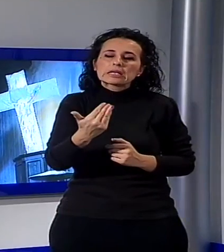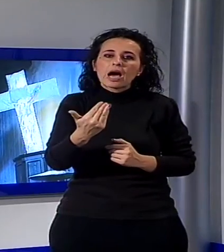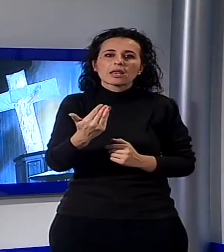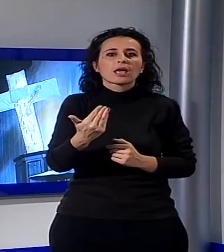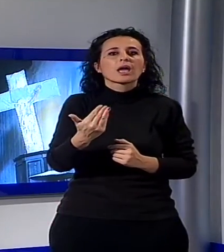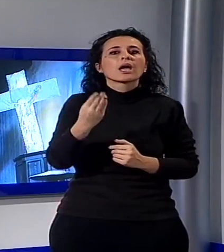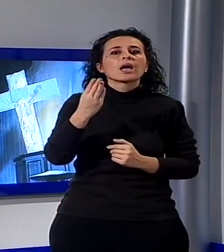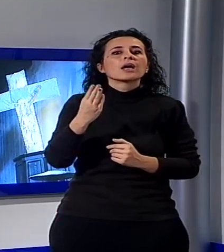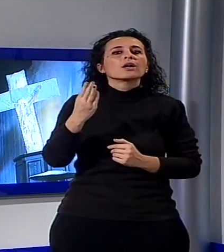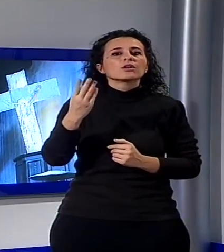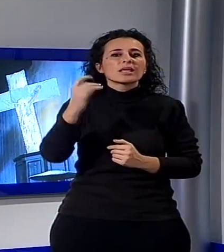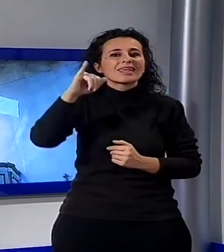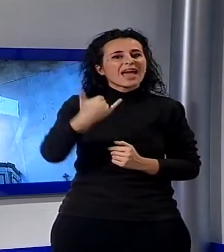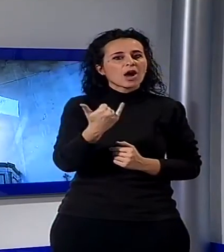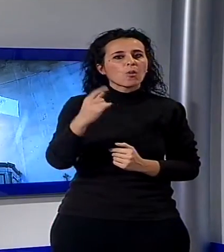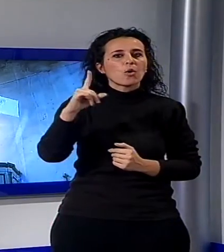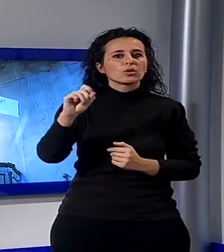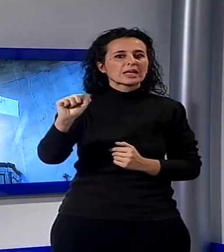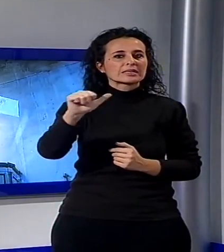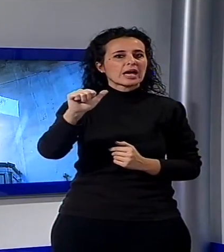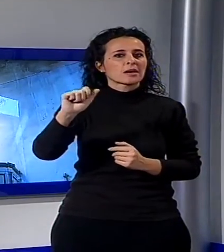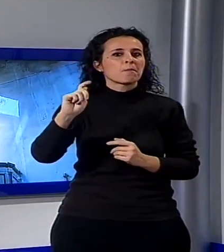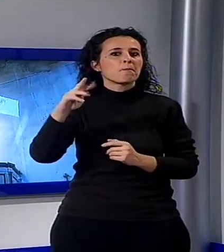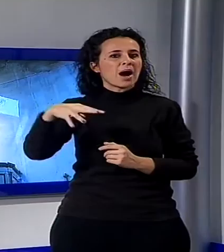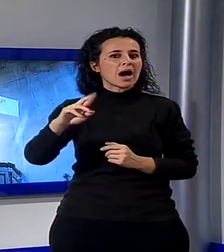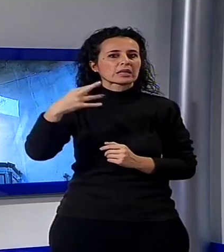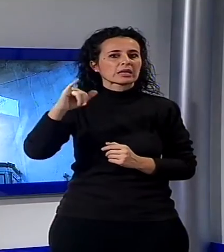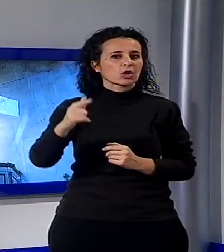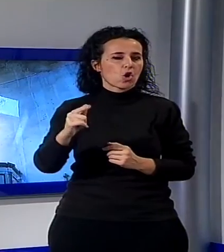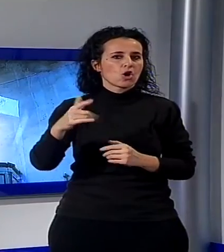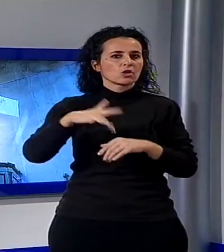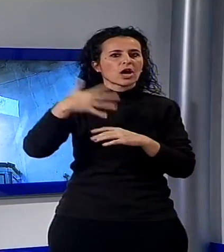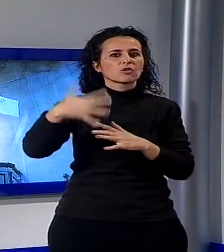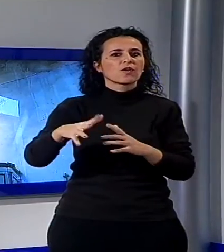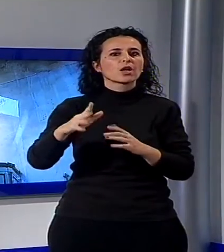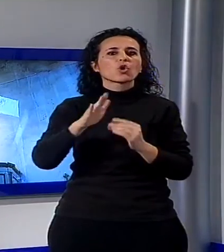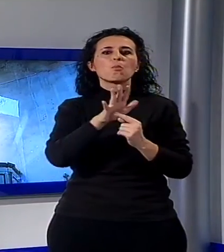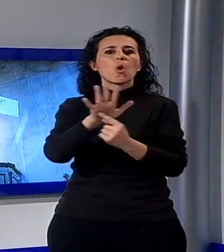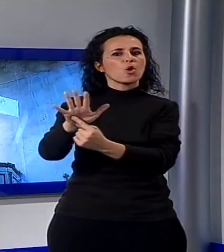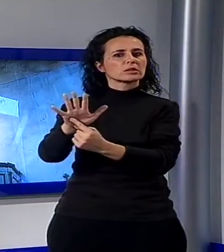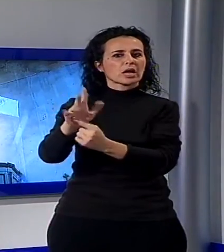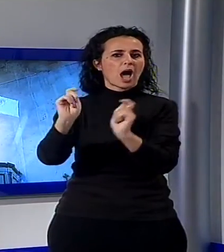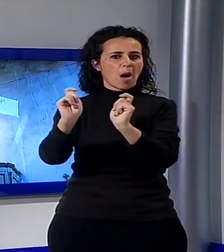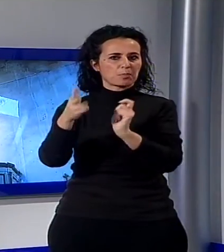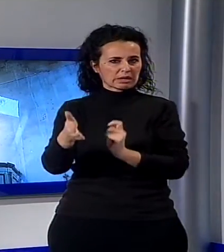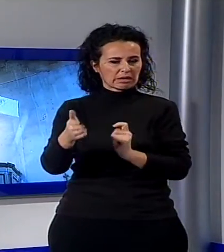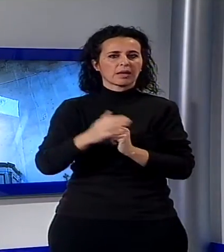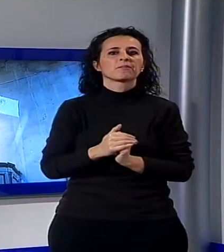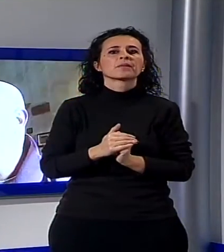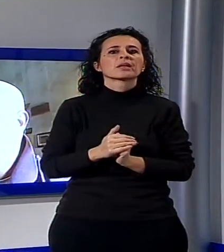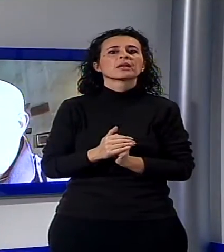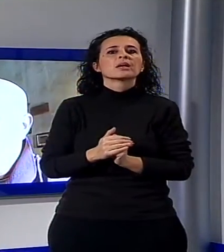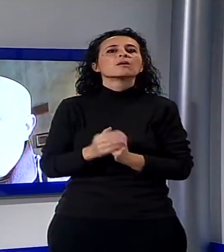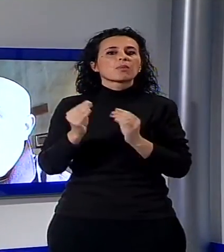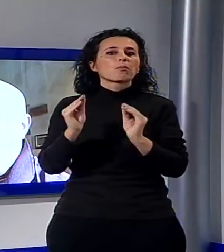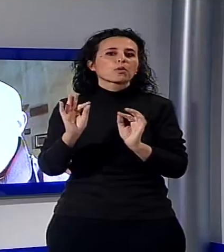Martino che avevano fatto qui una mostra nel mese d'aprile e come riconoscimento all'associazione, al paese di Valgiano, in particolare alla chiesina di